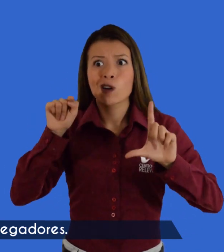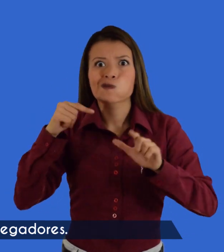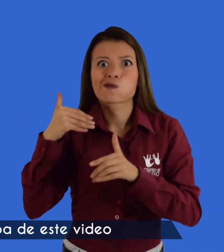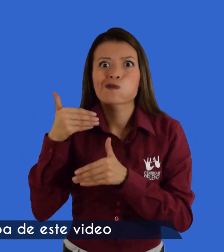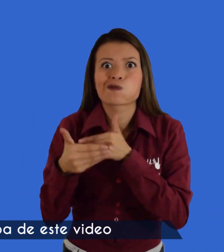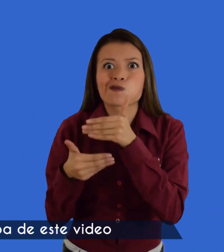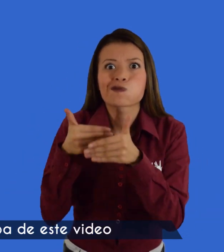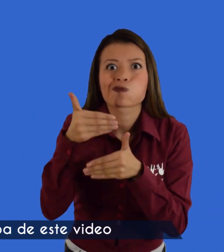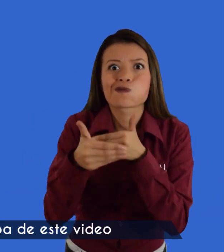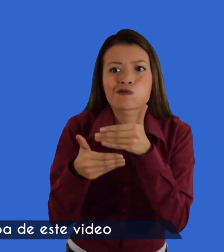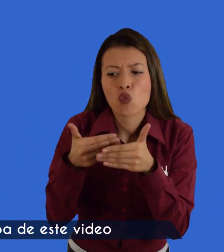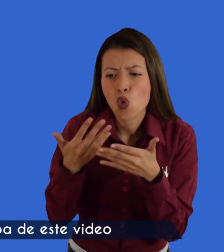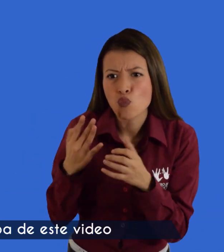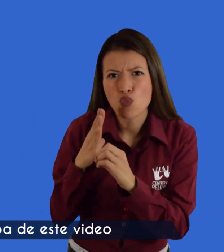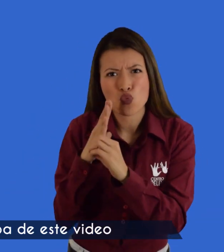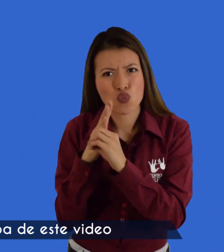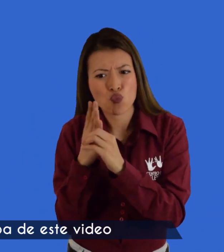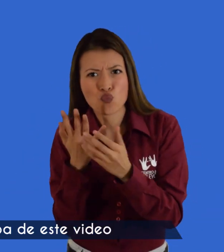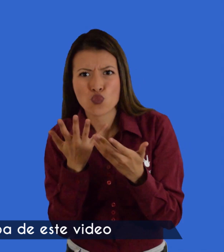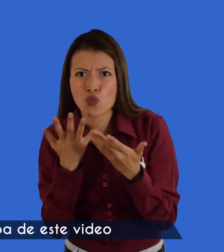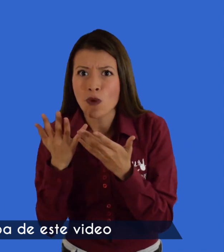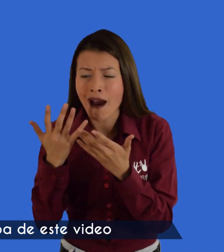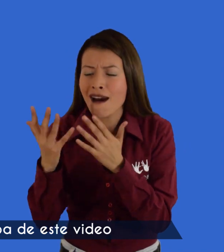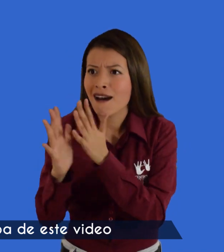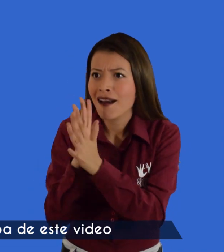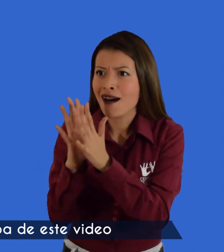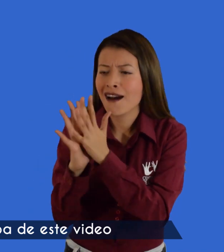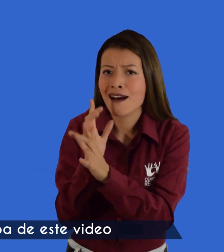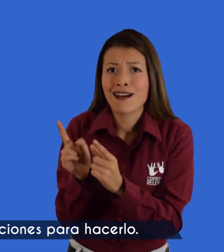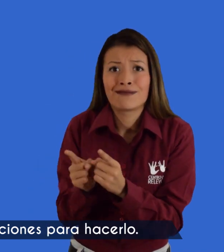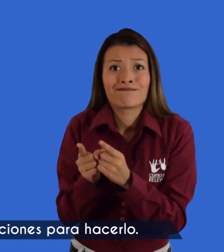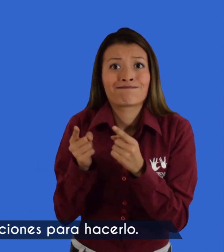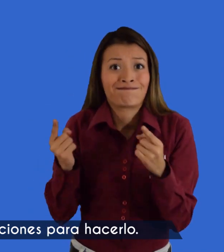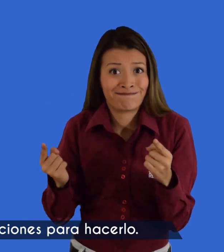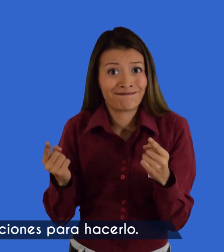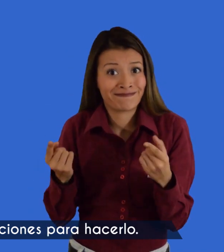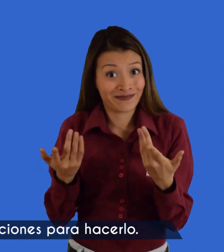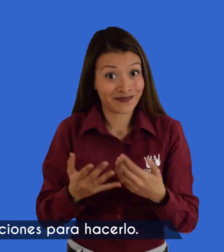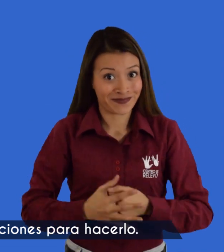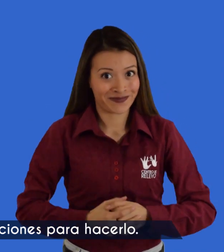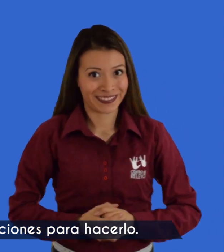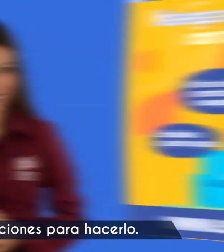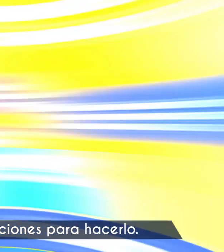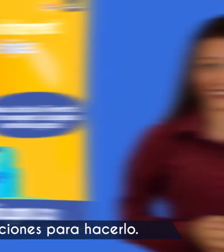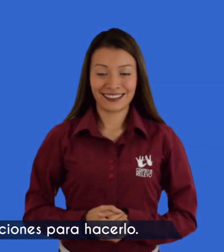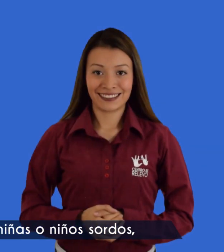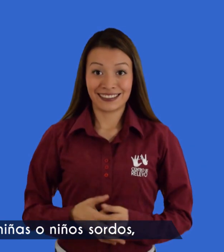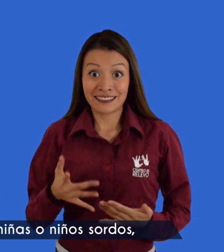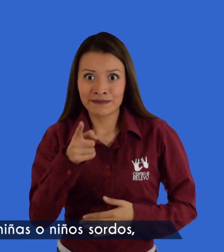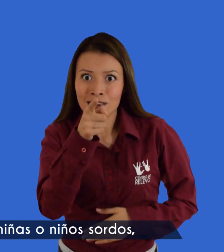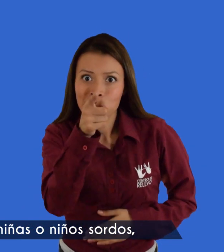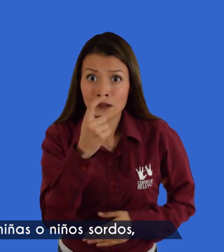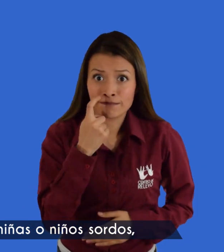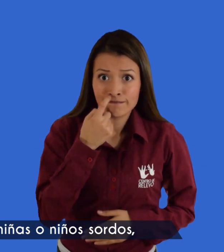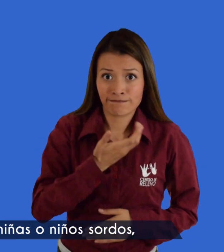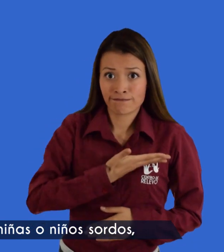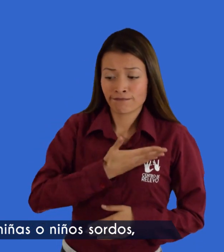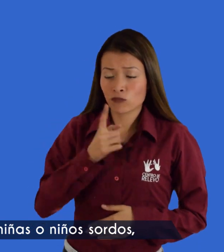En el enlace arriba de este video encuentras las instrucciones para hacerlo. Si en tu familia hay